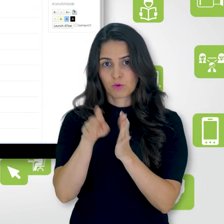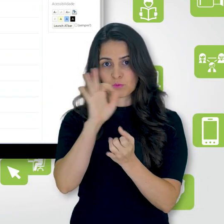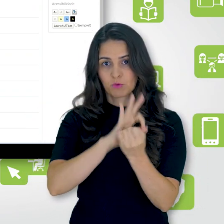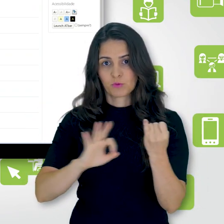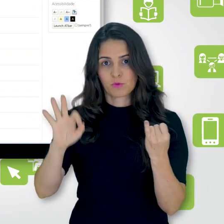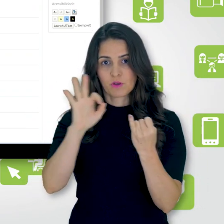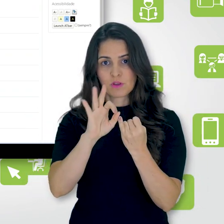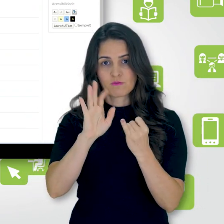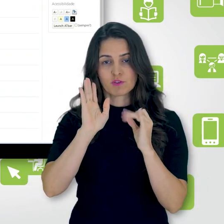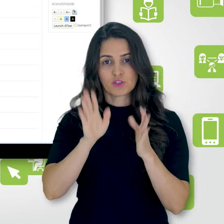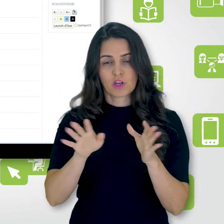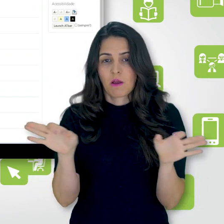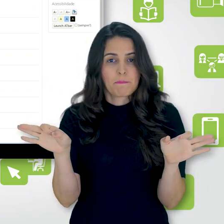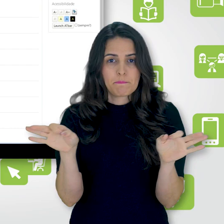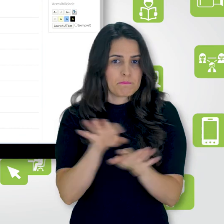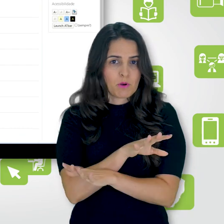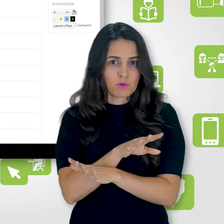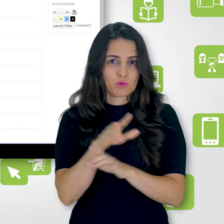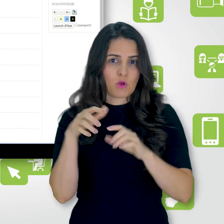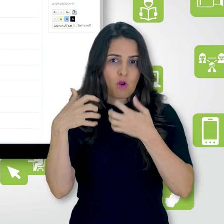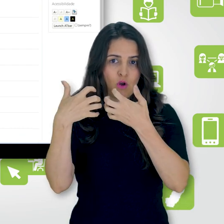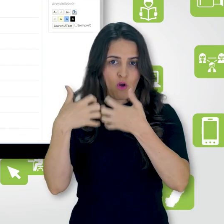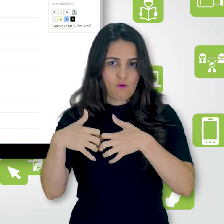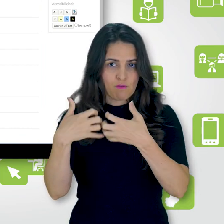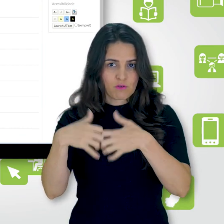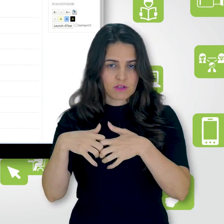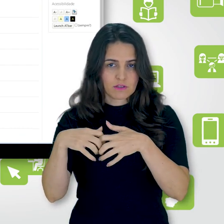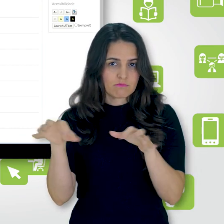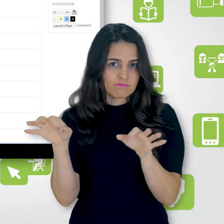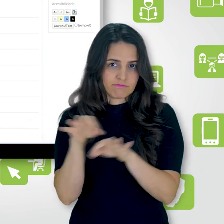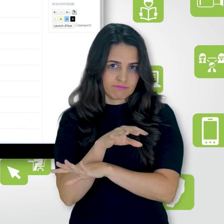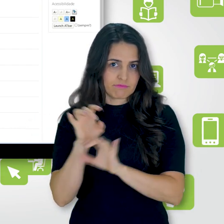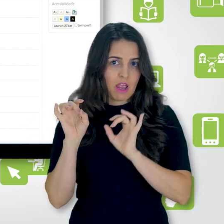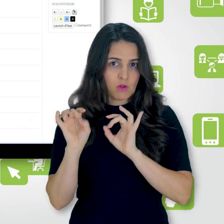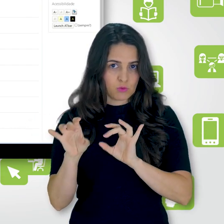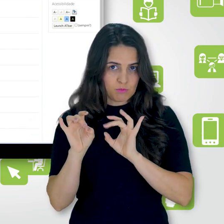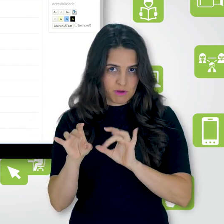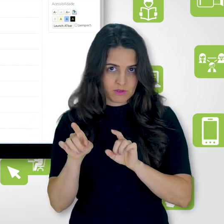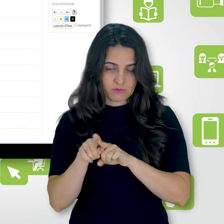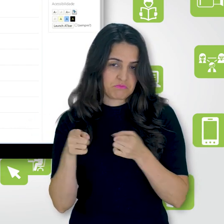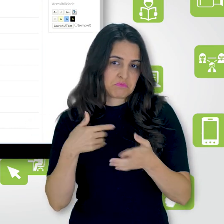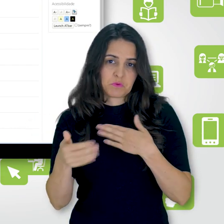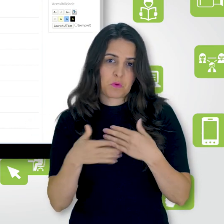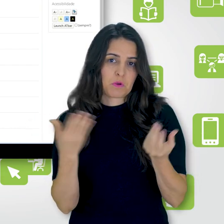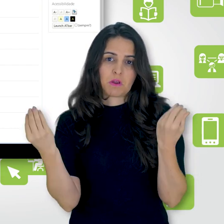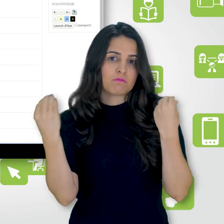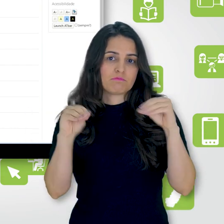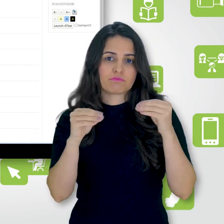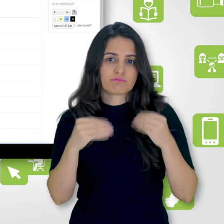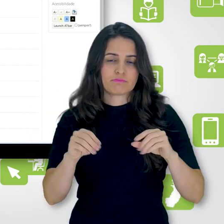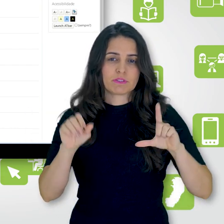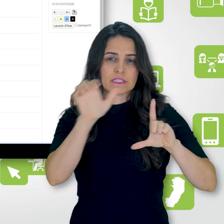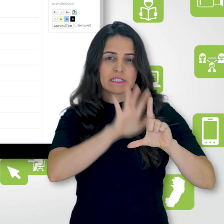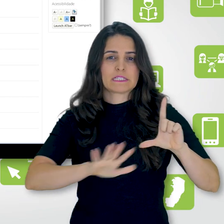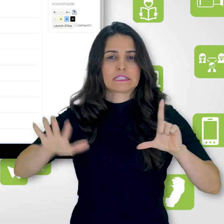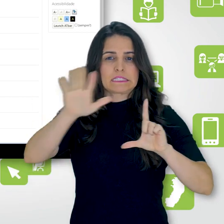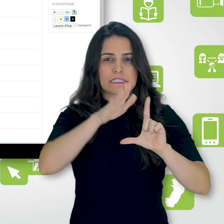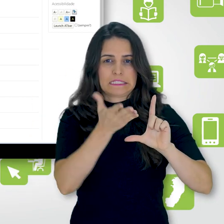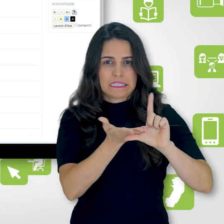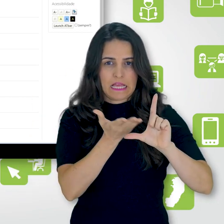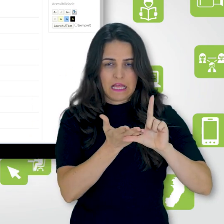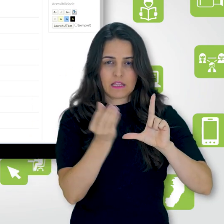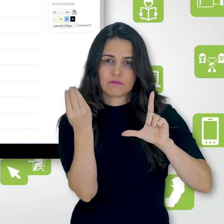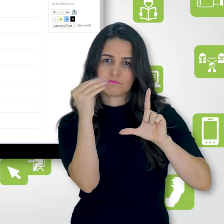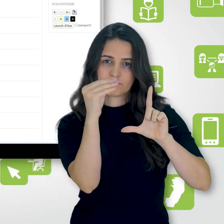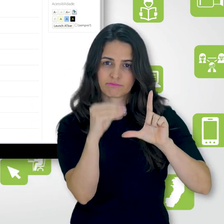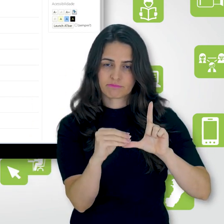automaticamente ativada. Isso significa que qualquer atividade ou recurso que eu inserir aqui na minha sala virtual